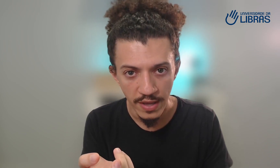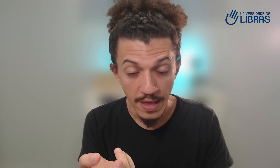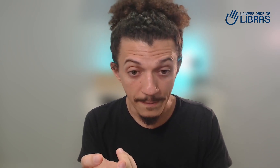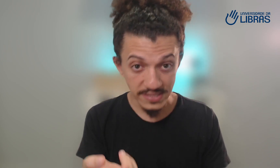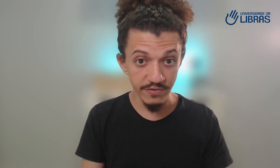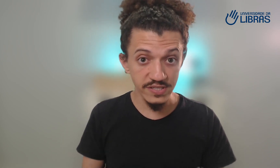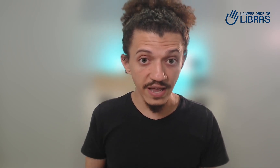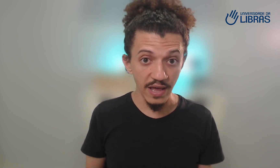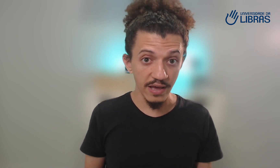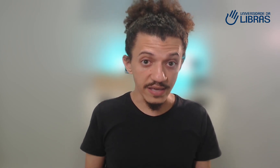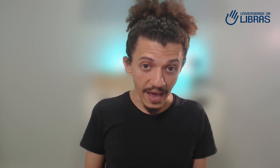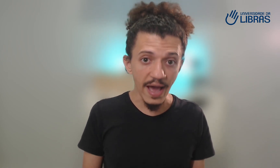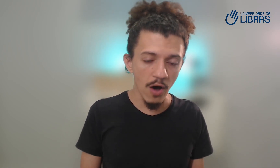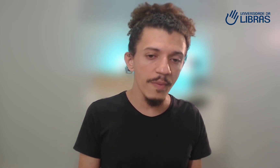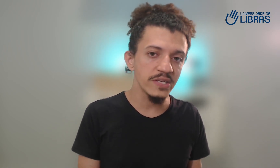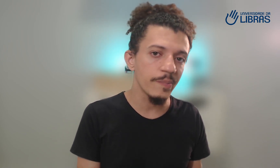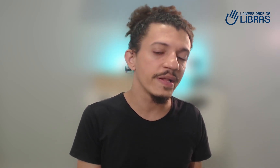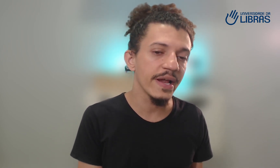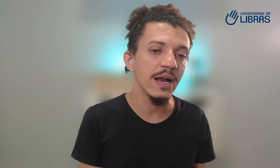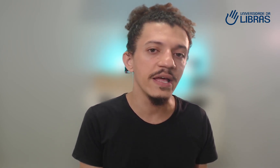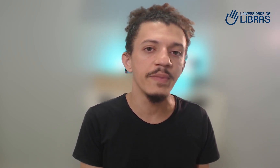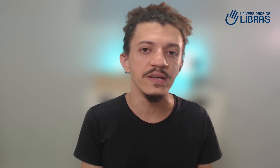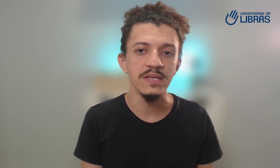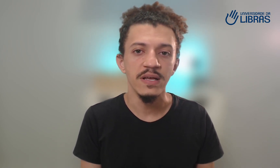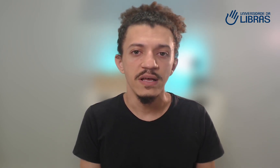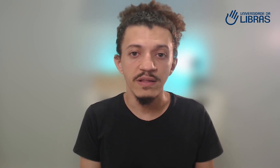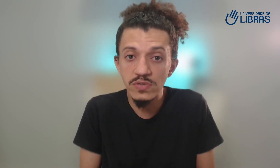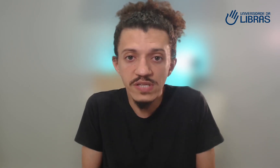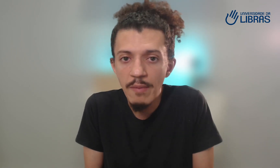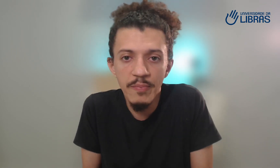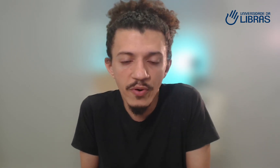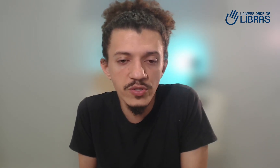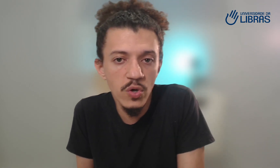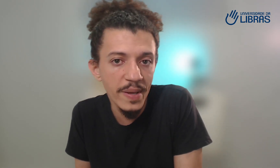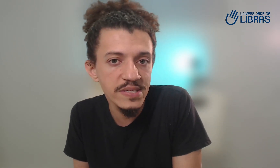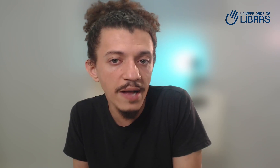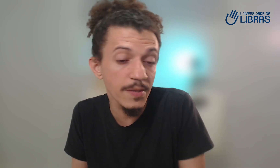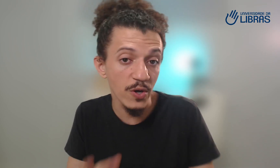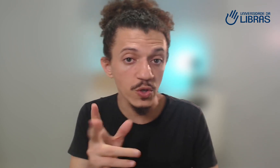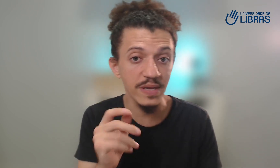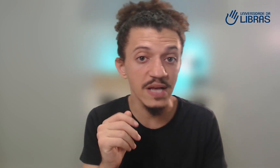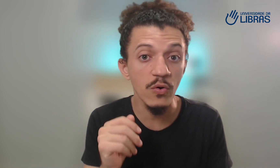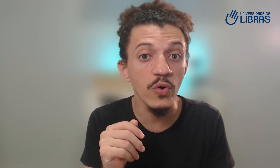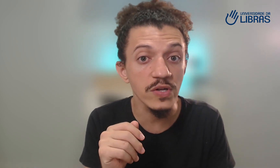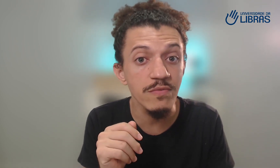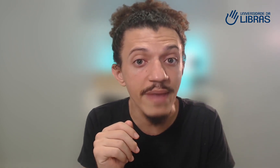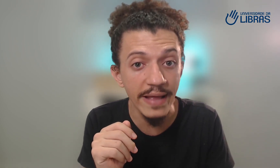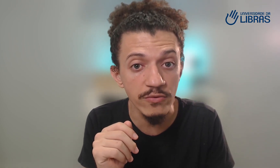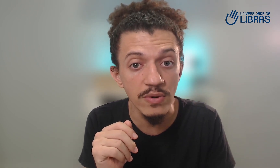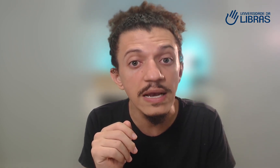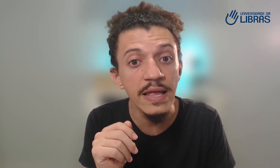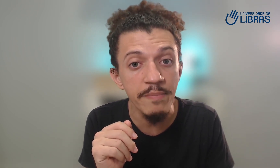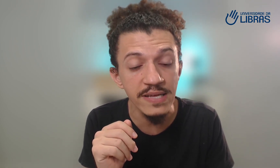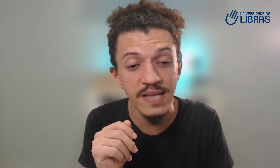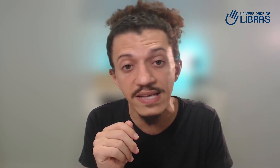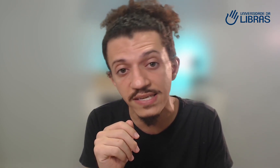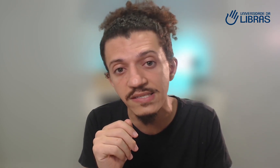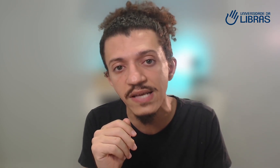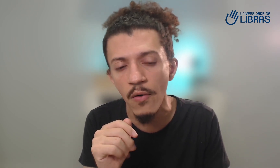Mas se você quer realmente aprender a Libras, não sabe por onde começar, você pode começar com o nosso método Libras Essencial.